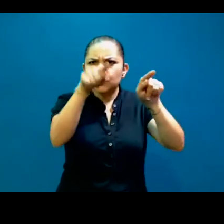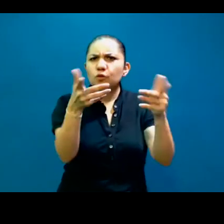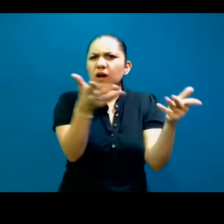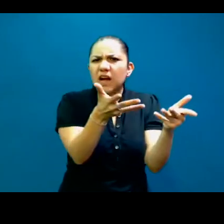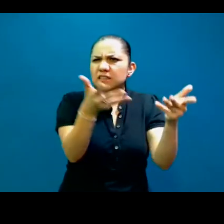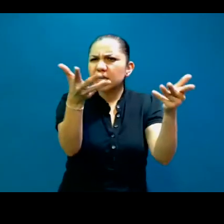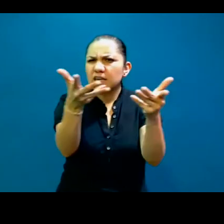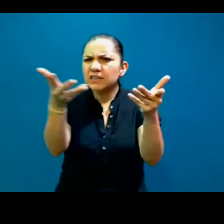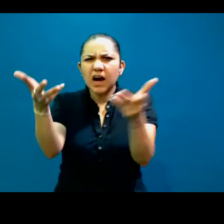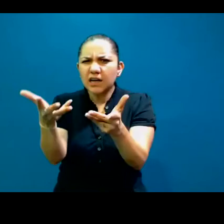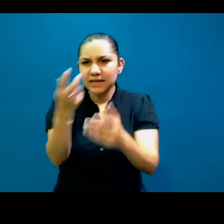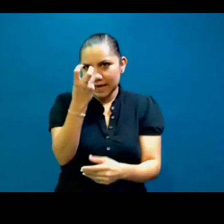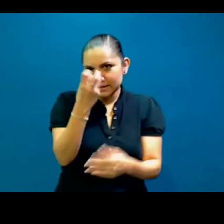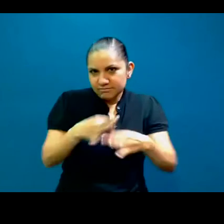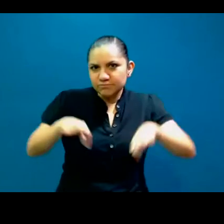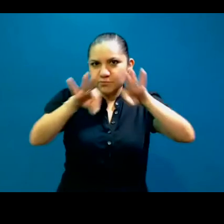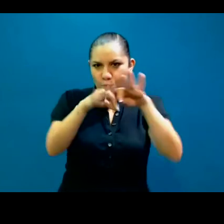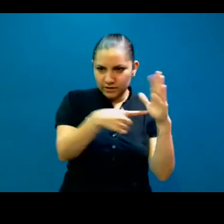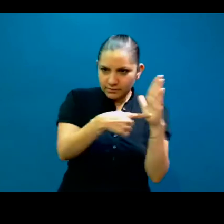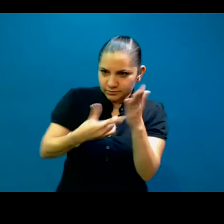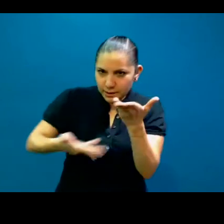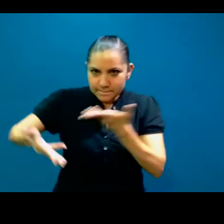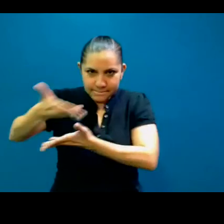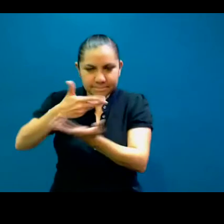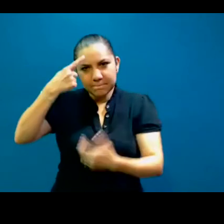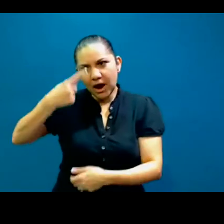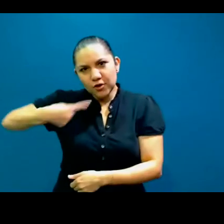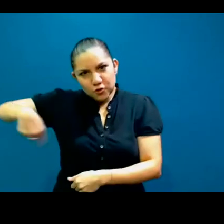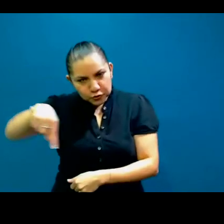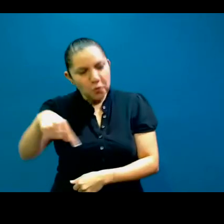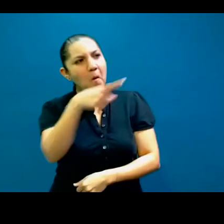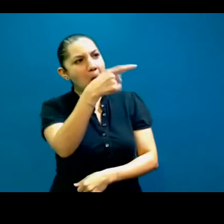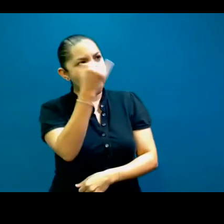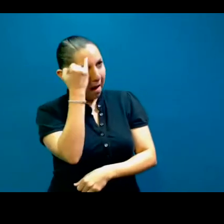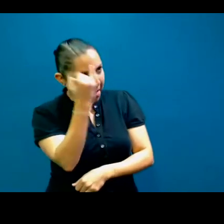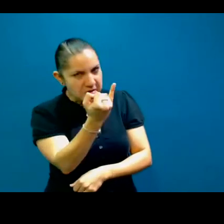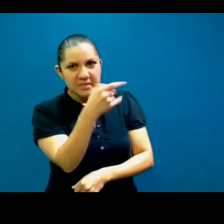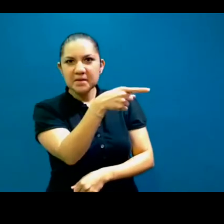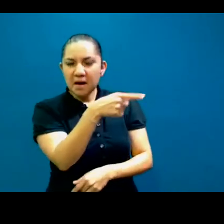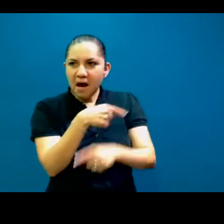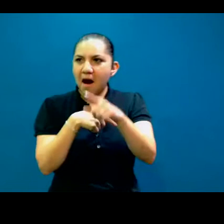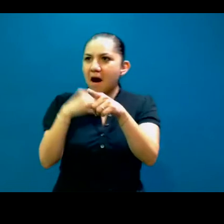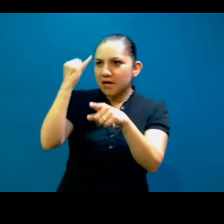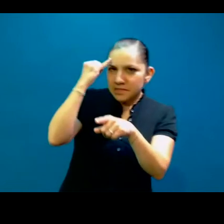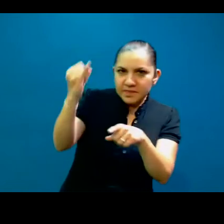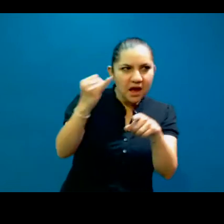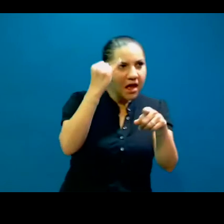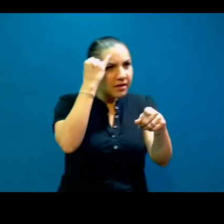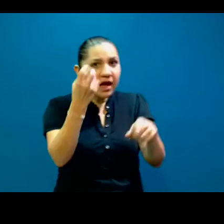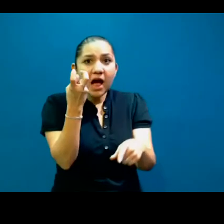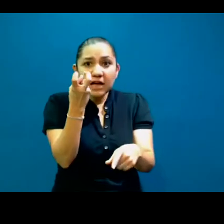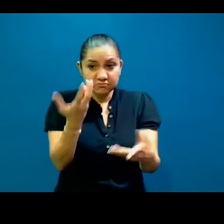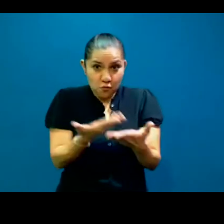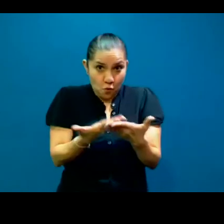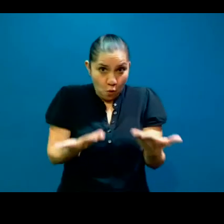nos inspiramos unos a otros. Y me encanta ver que la actitud de cooperación crece y